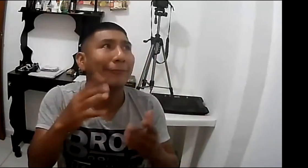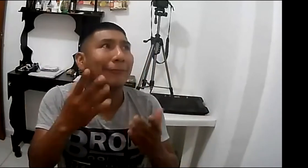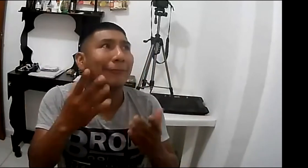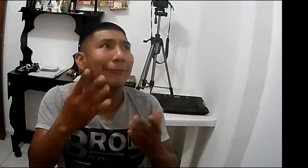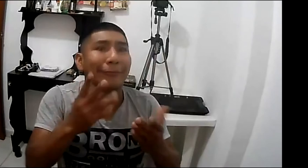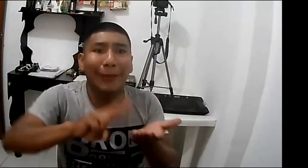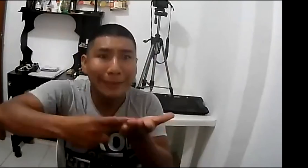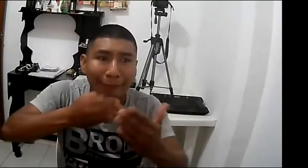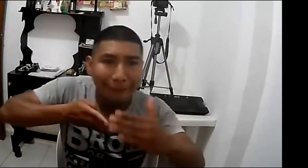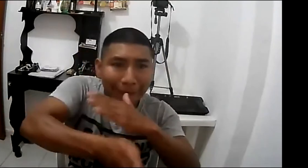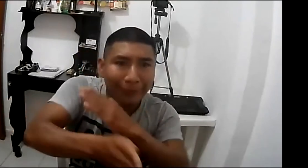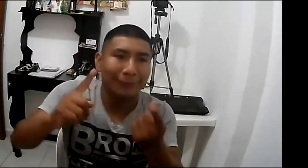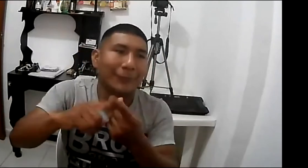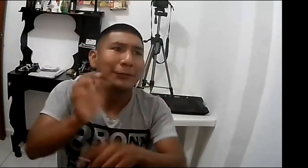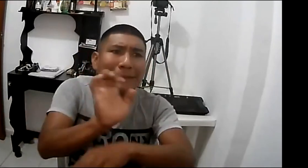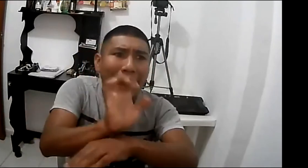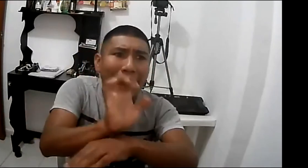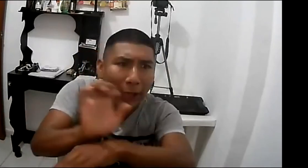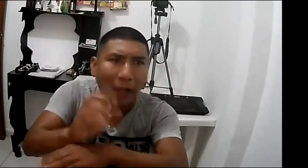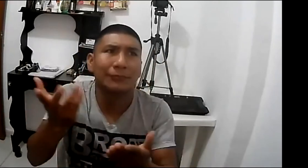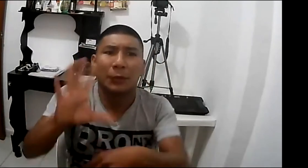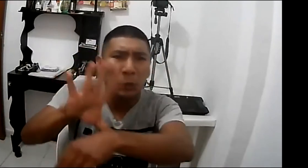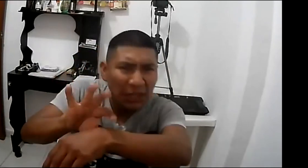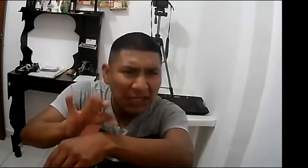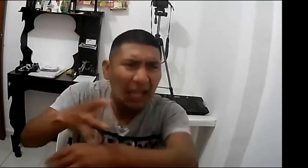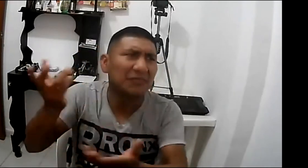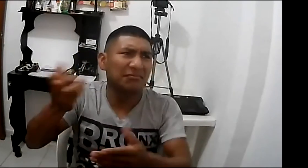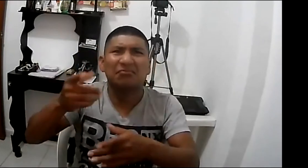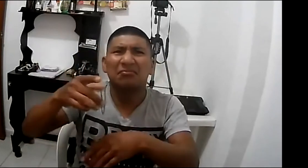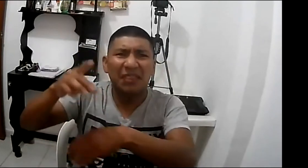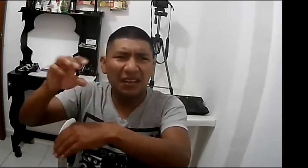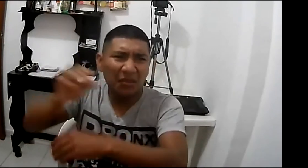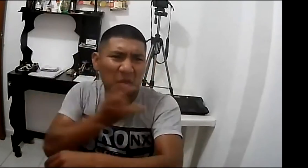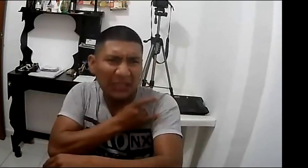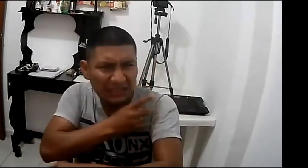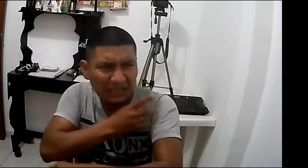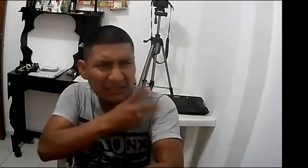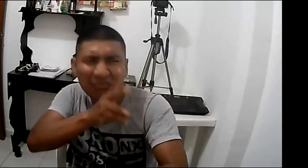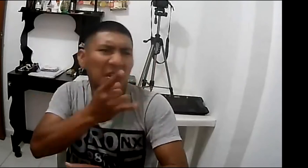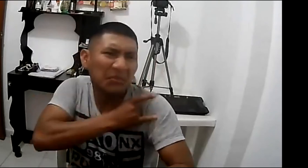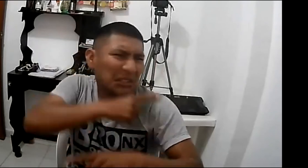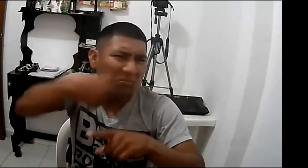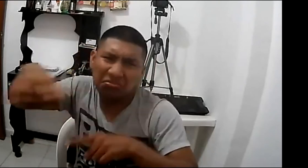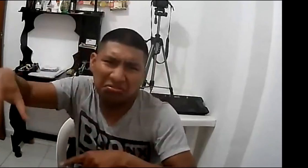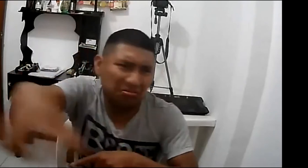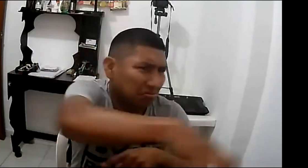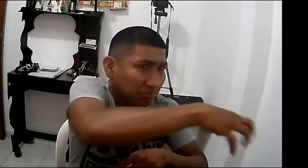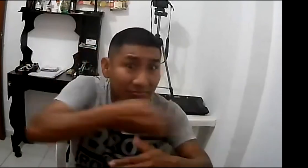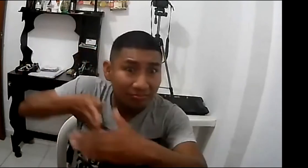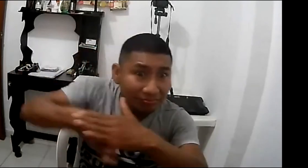los diferentes escenarios donde de esta manera se puedan organizar y se pueda sensibilizar a todos en los diferentes estadios en donde las